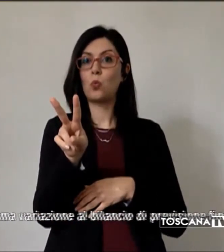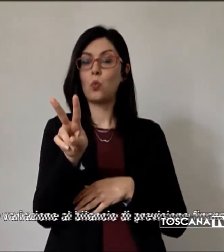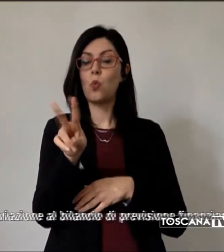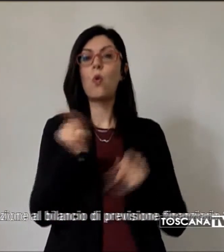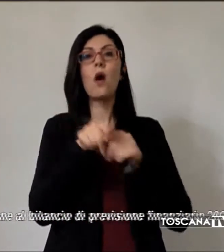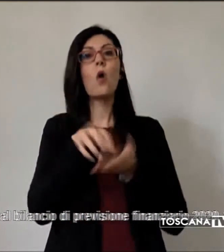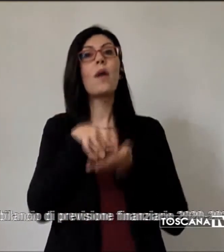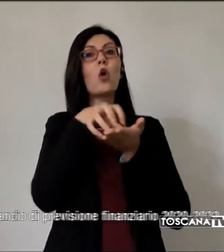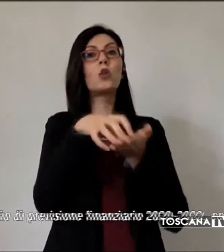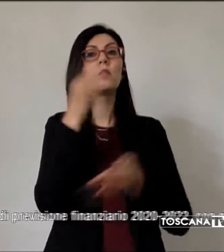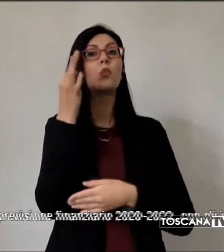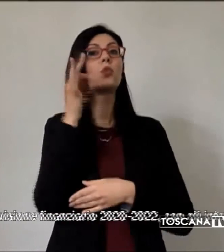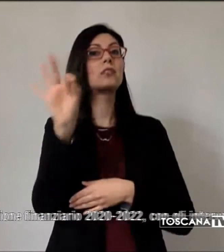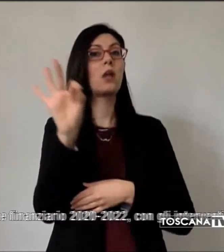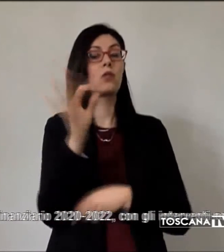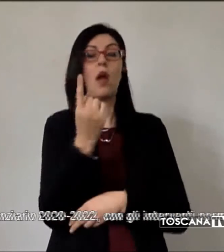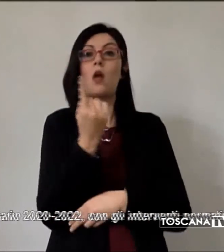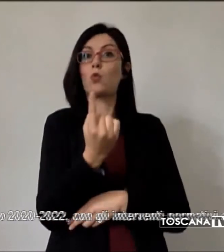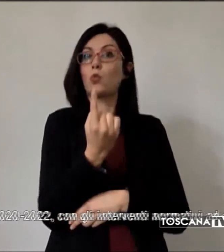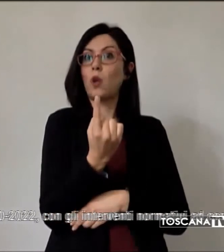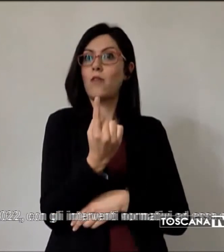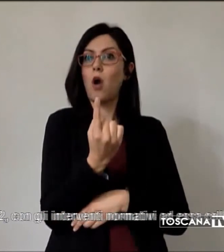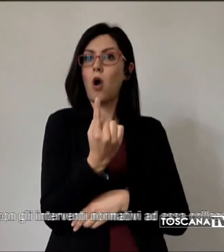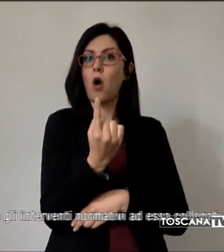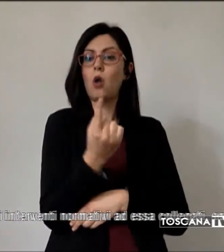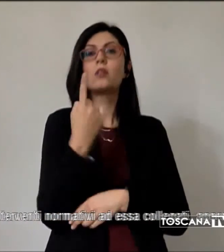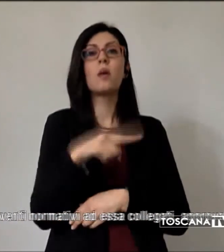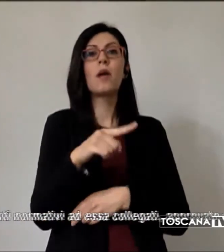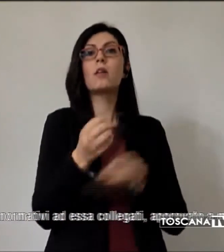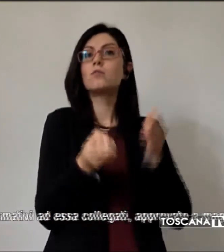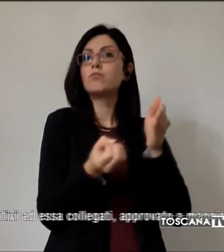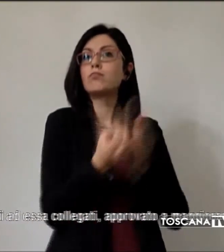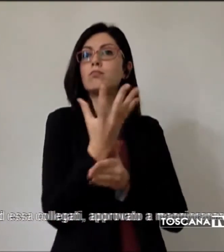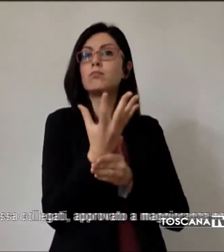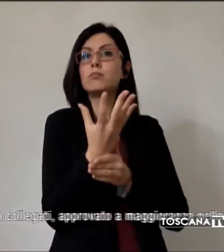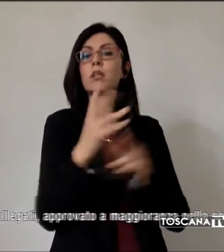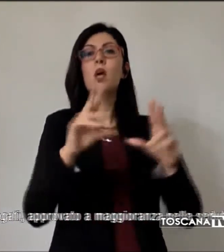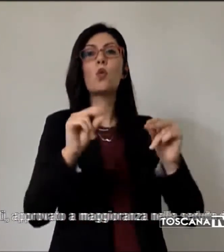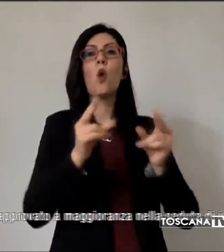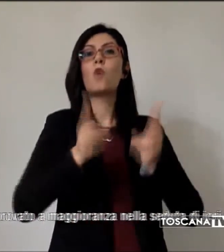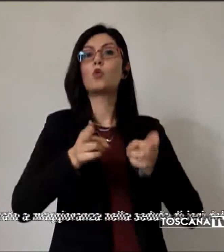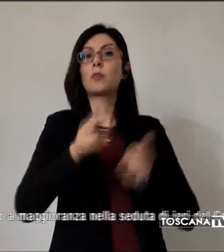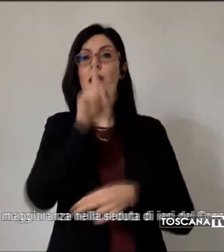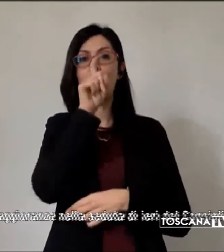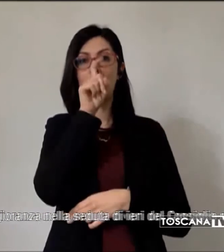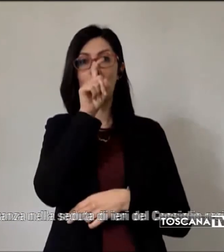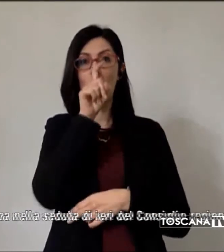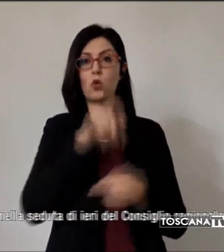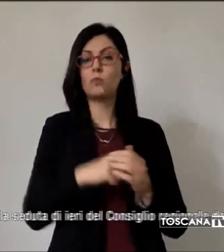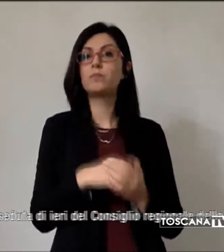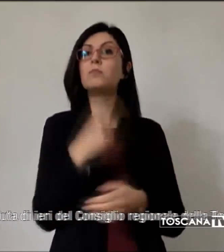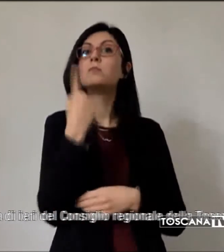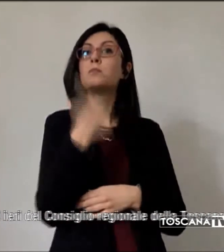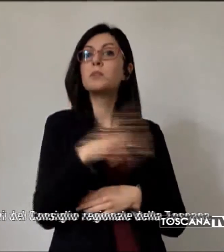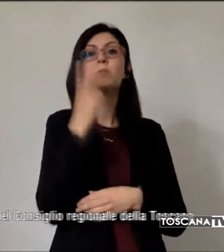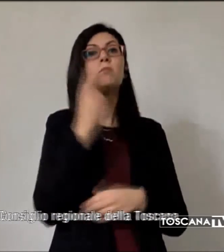una tantum per la realizzazione del nuovo ospedale di Livorno e quanto prevede la